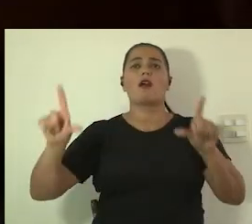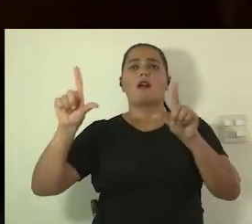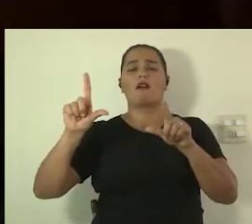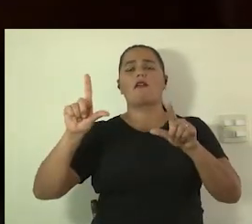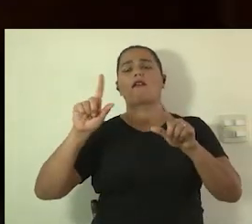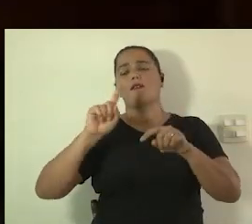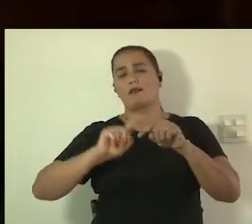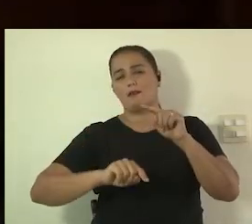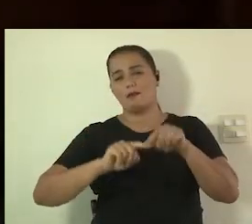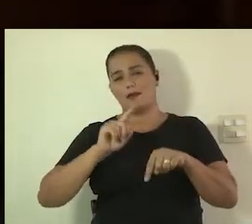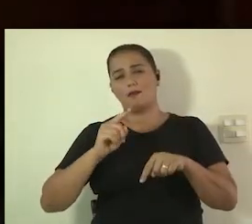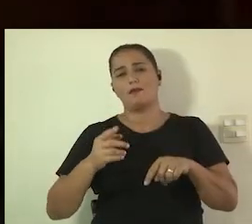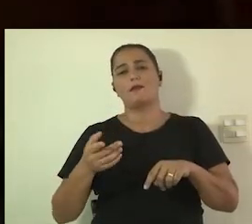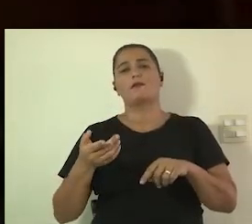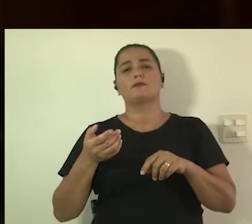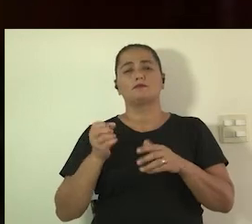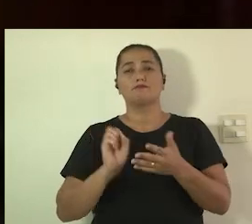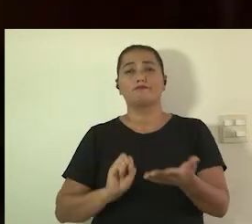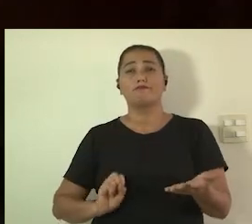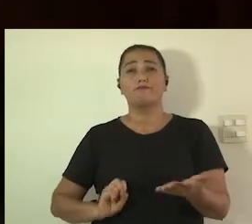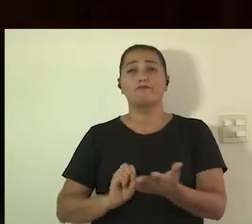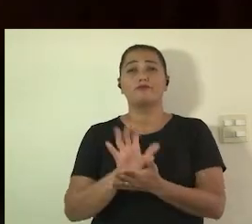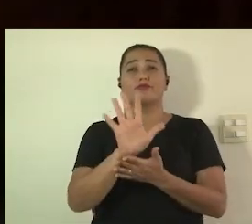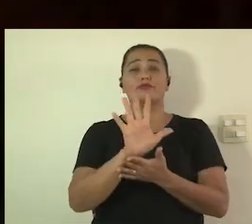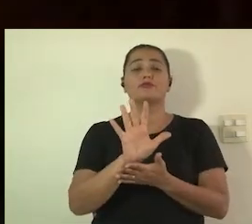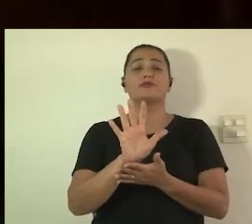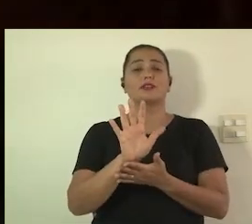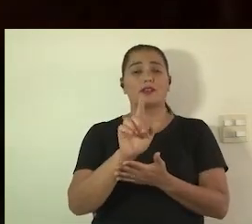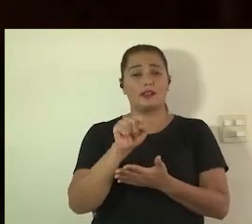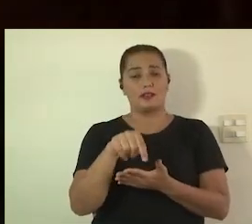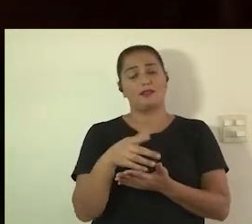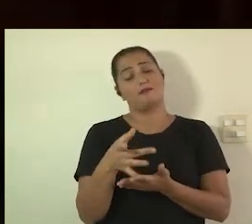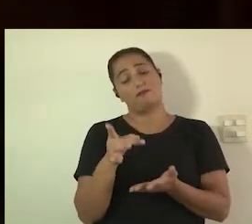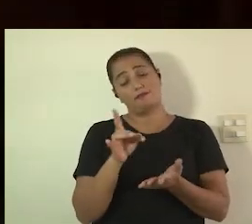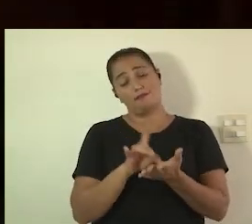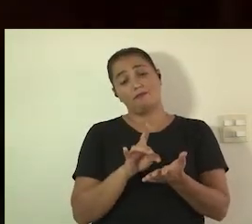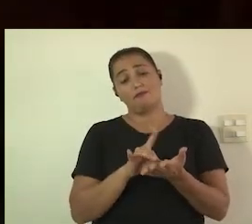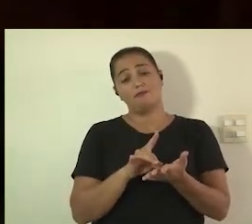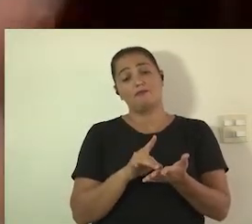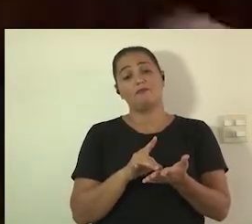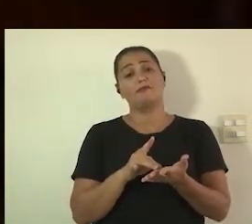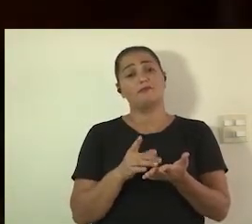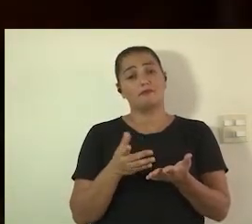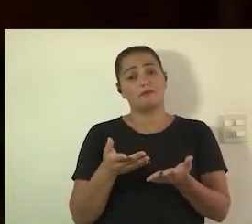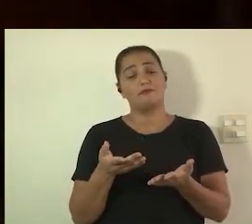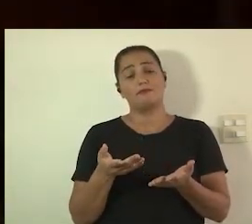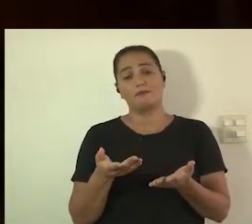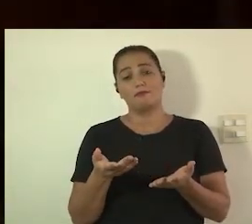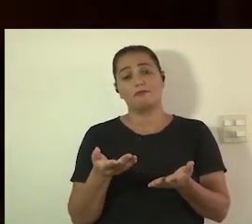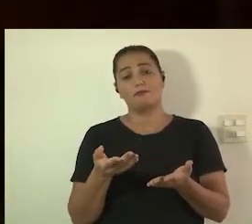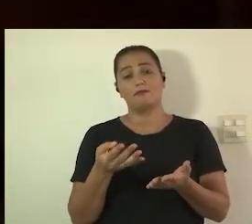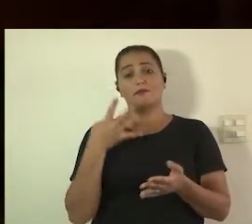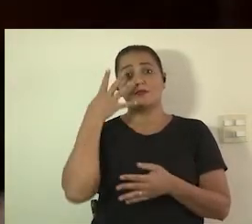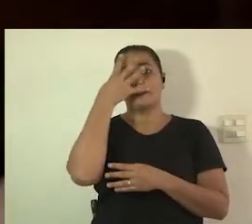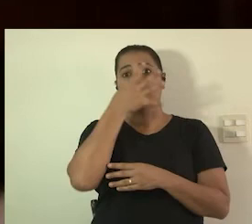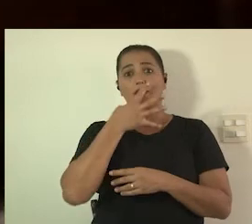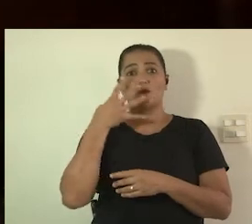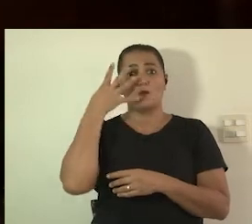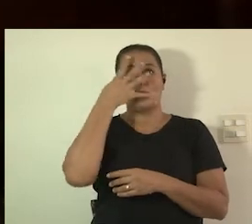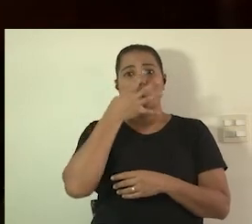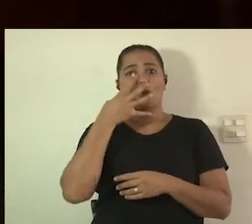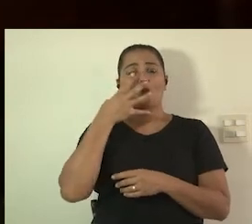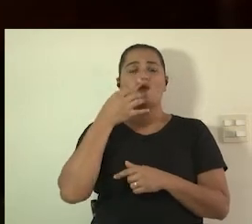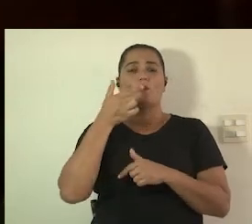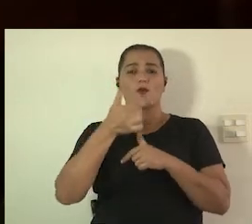pelo projetor na tela tal às vezes é realmente pra ficar vamos supor quatro horas